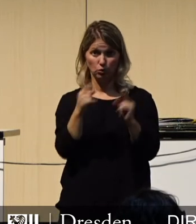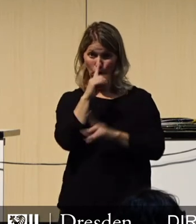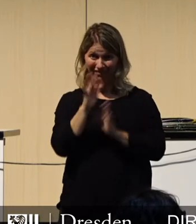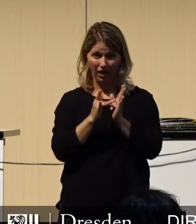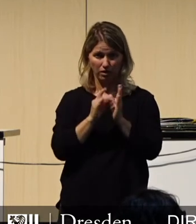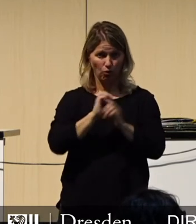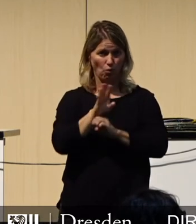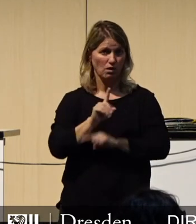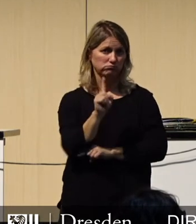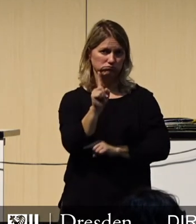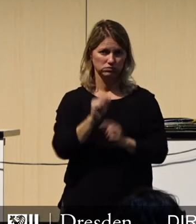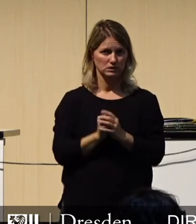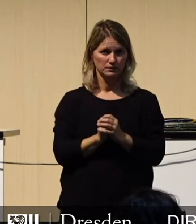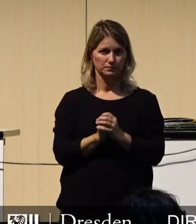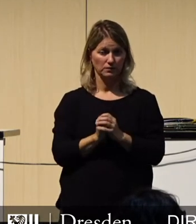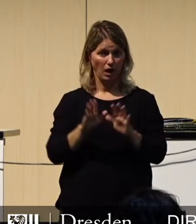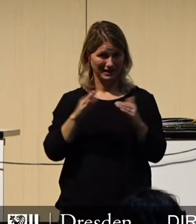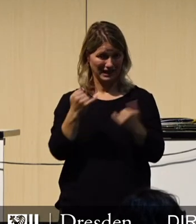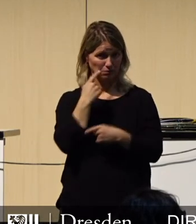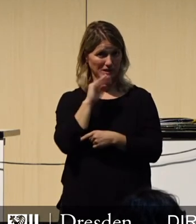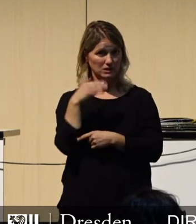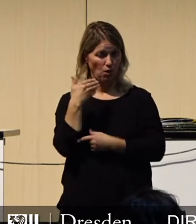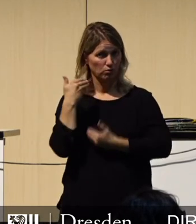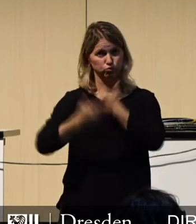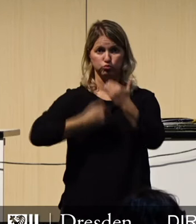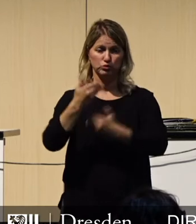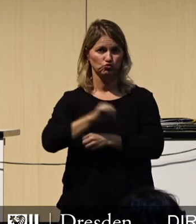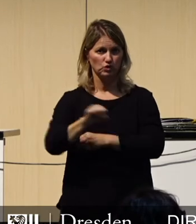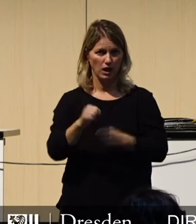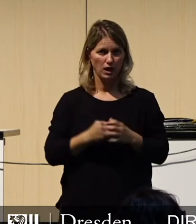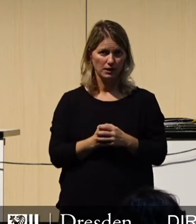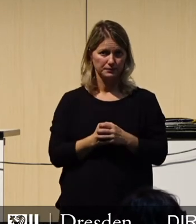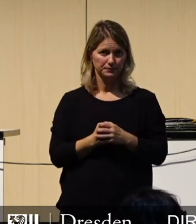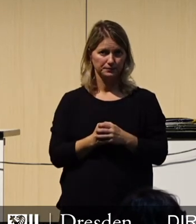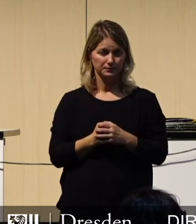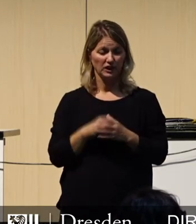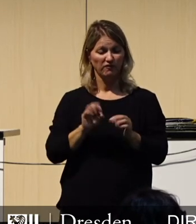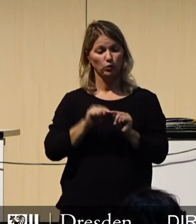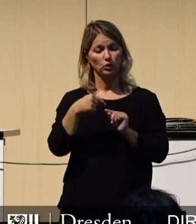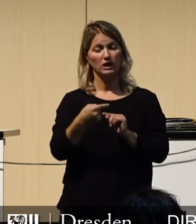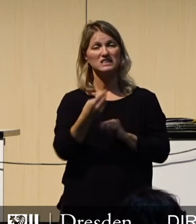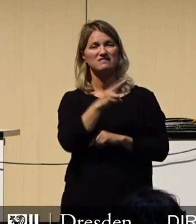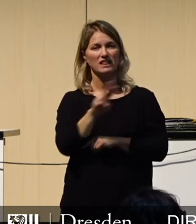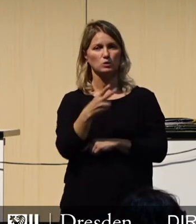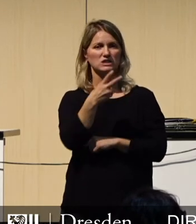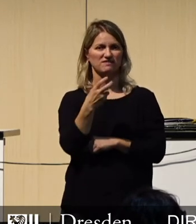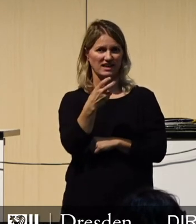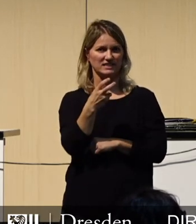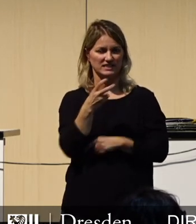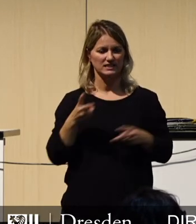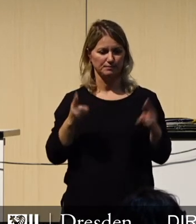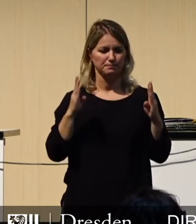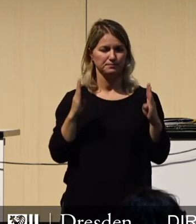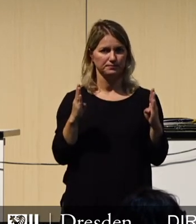aber dieser Prozess beschleunigt sich gerade dramatisch. Für das Jahr 2020, und darüber